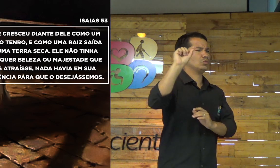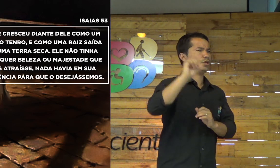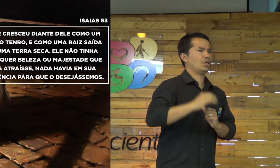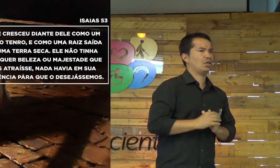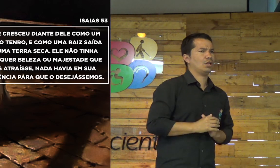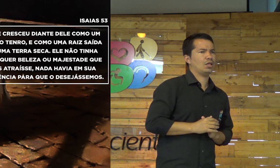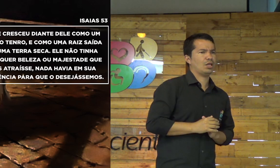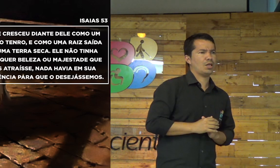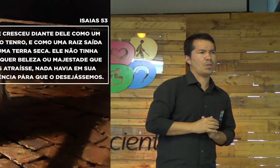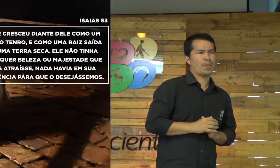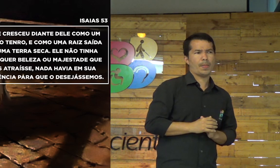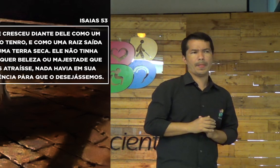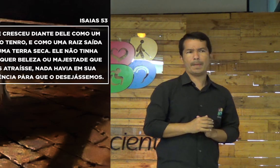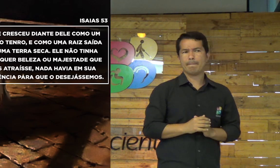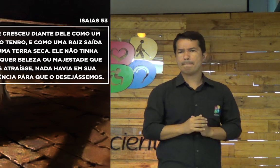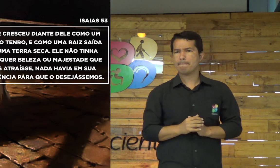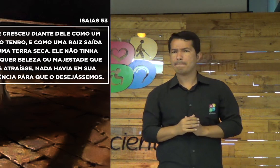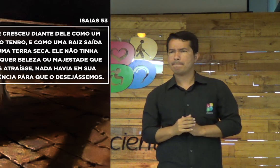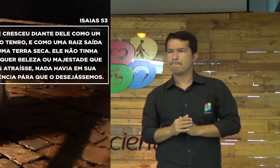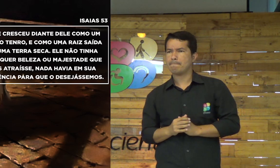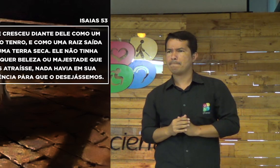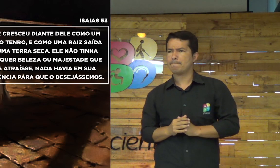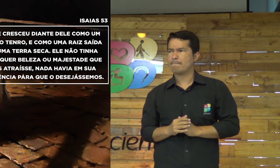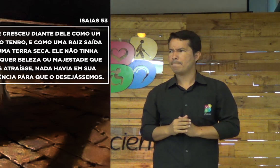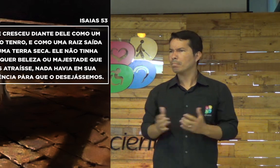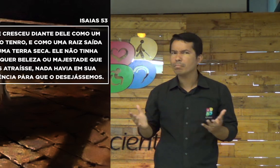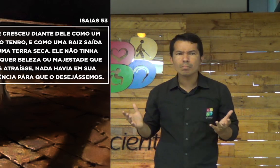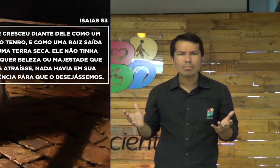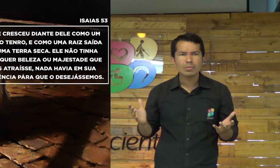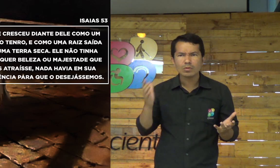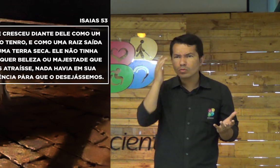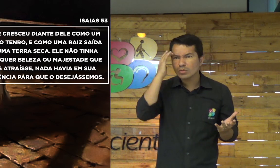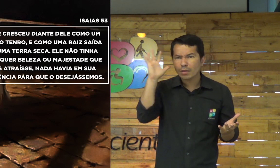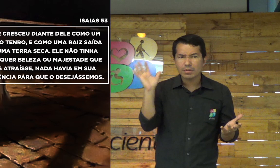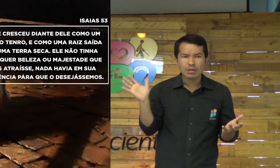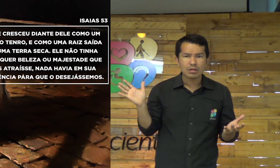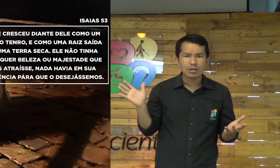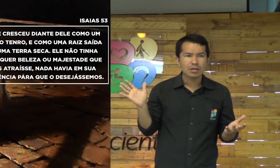Você lembra qual era a profissão de Jesus? Qual era a profissão? Não sabe?